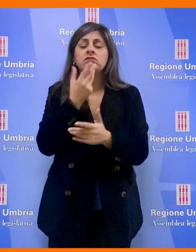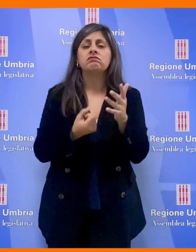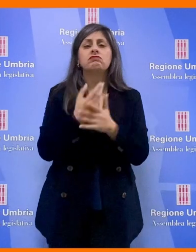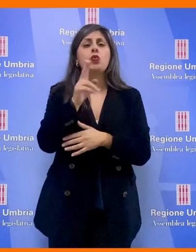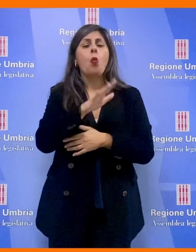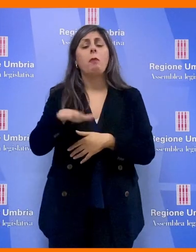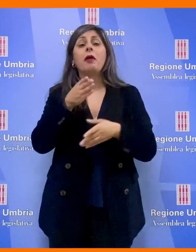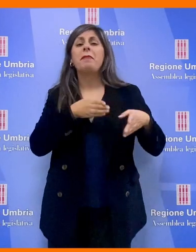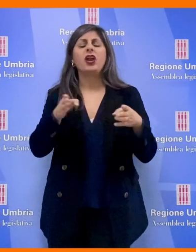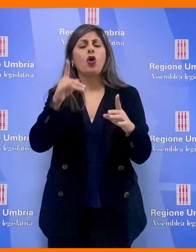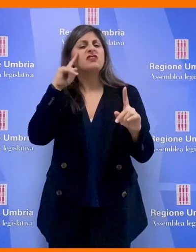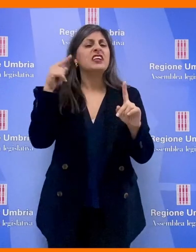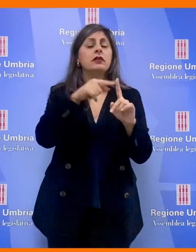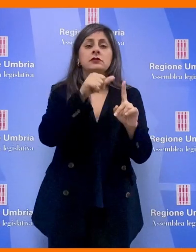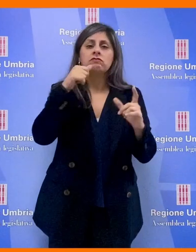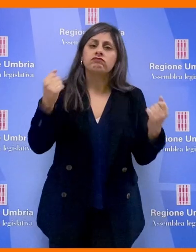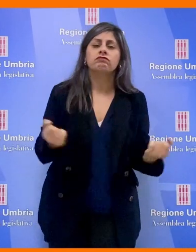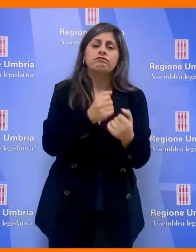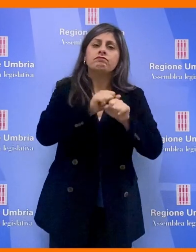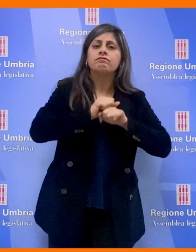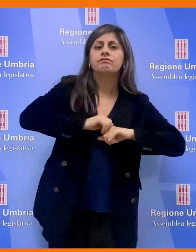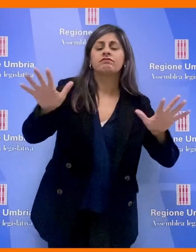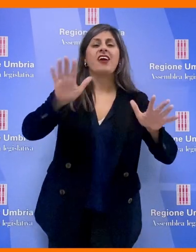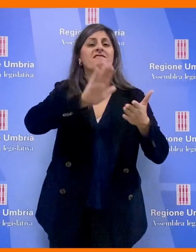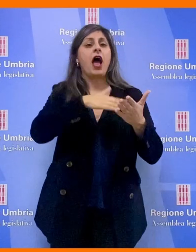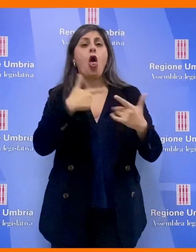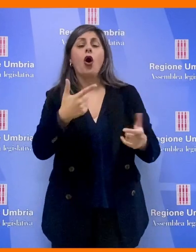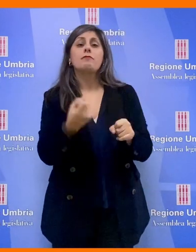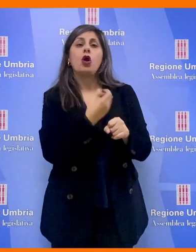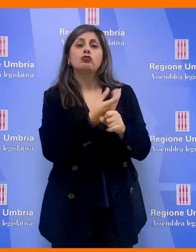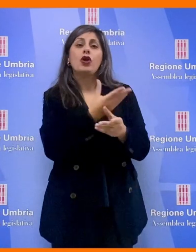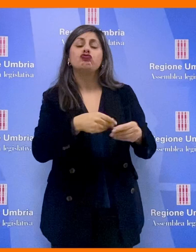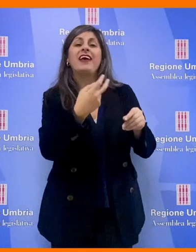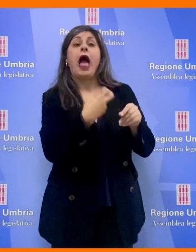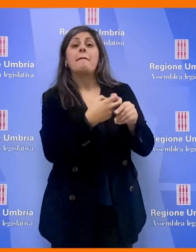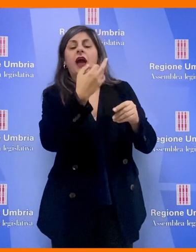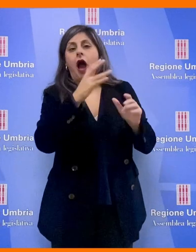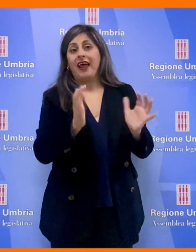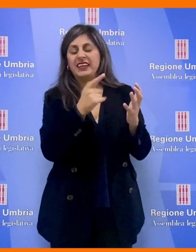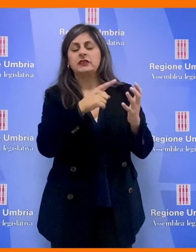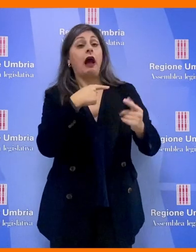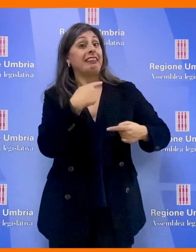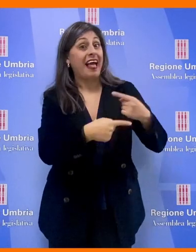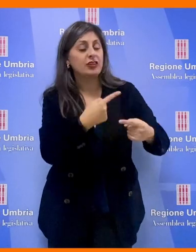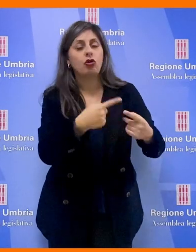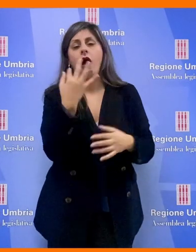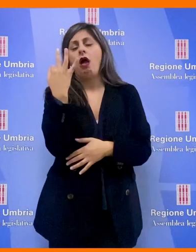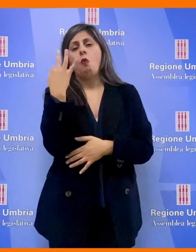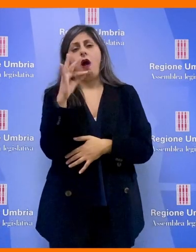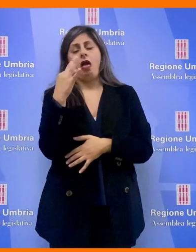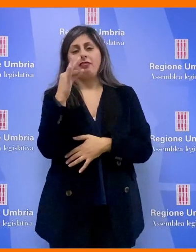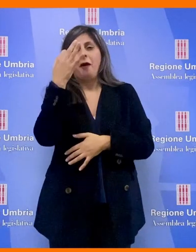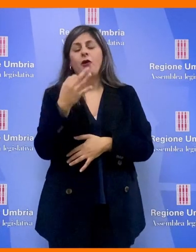in Umbria percorsi finalizzati, a promuovere la conoscenza e la valorizzazione delle produzioni di ceramica artistica tradizionale e di